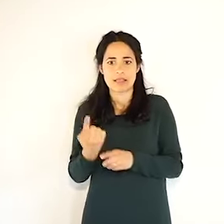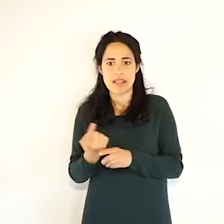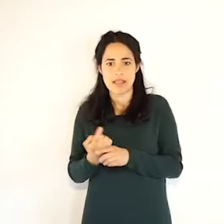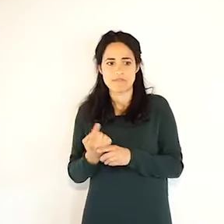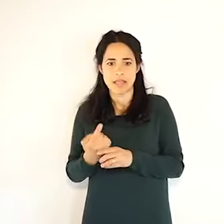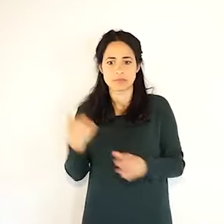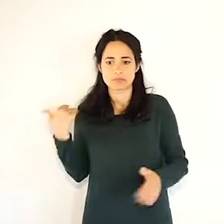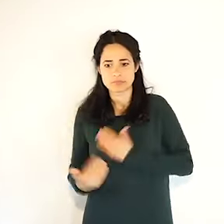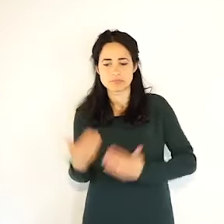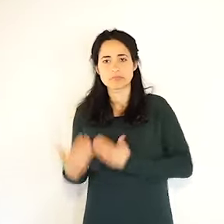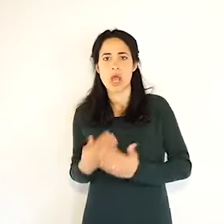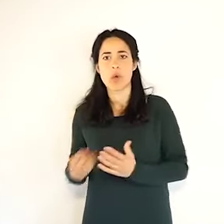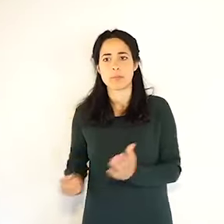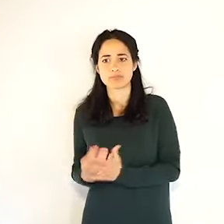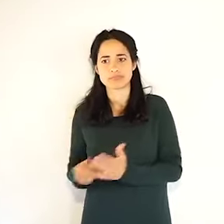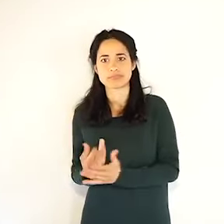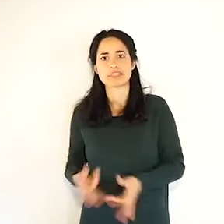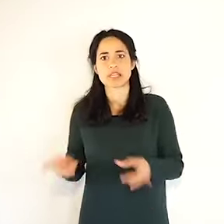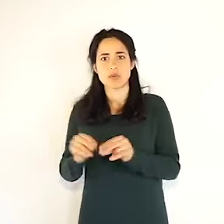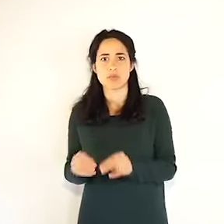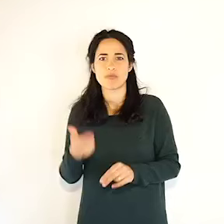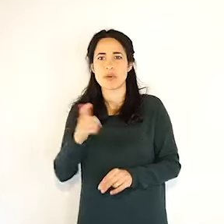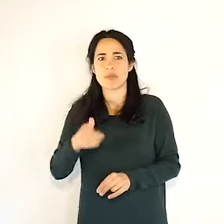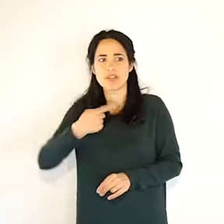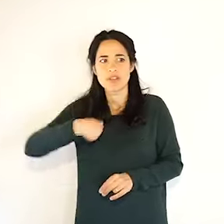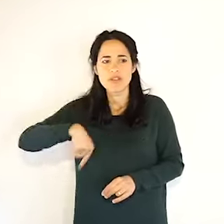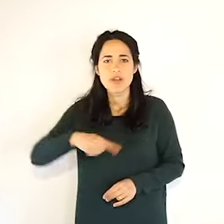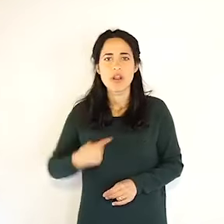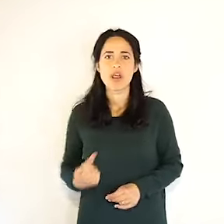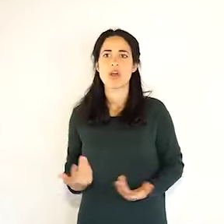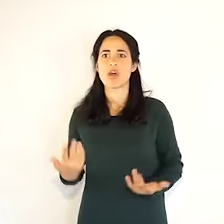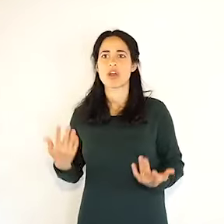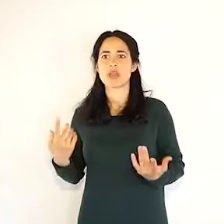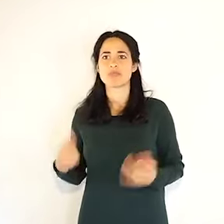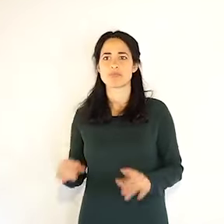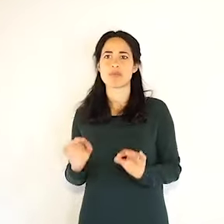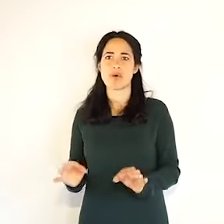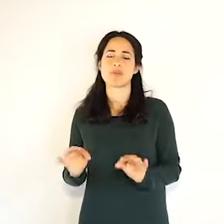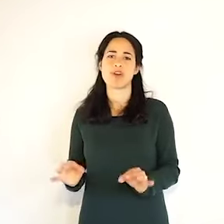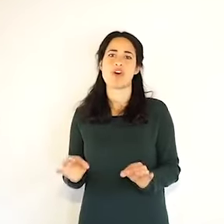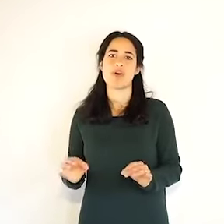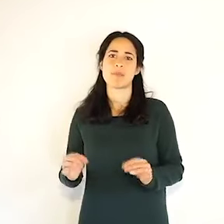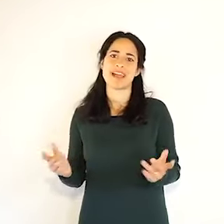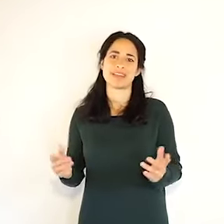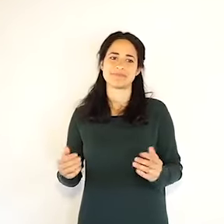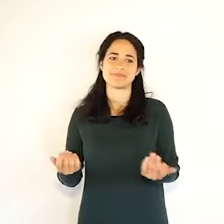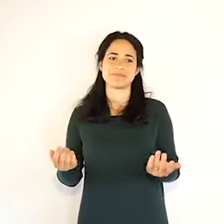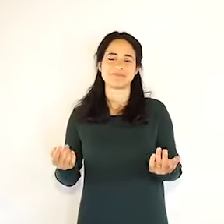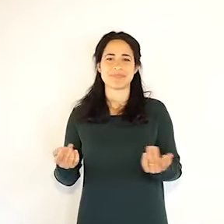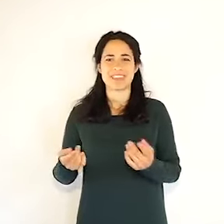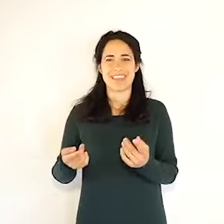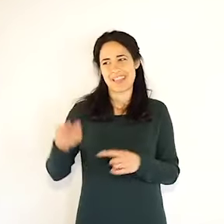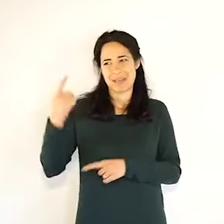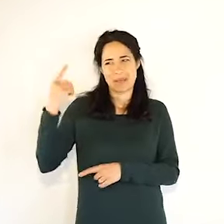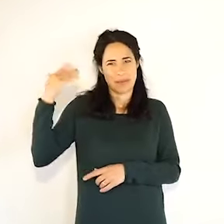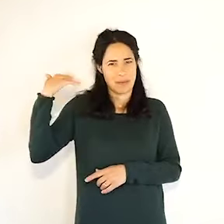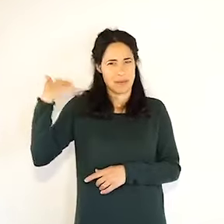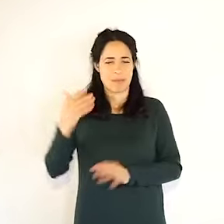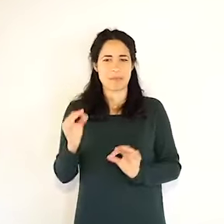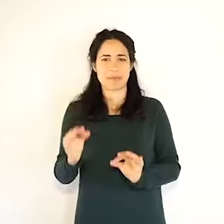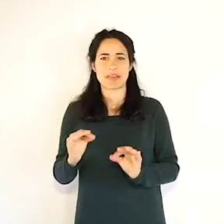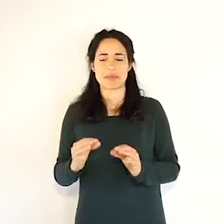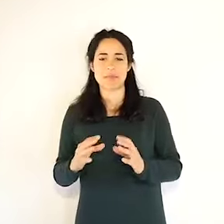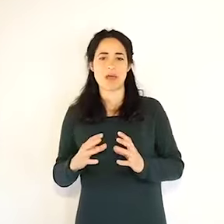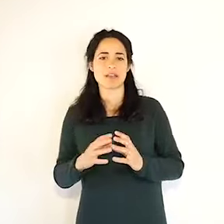senso unico solo per una malattia. Vi ho spiegato che ci sono già diversi ospedali, in